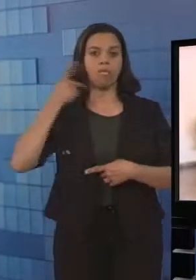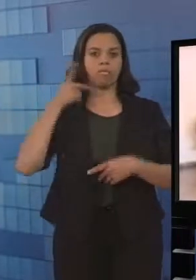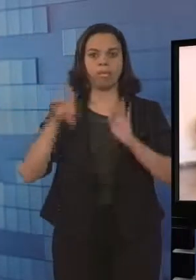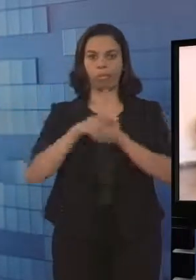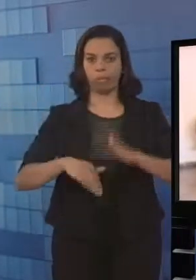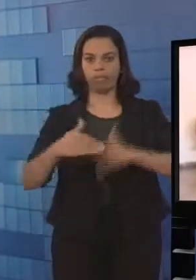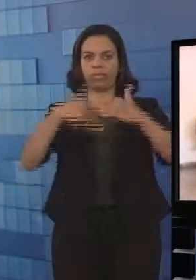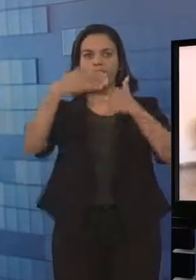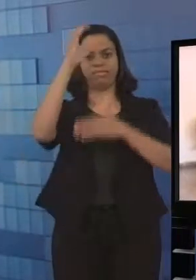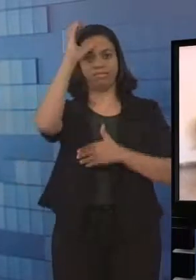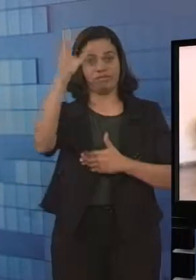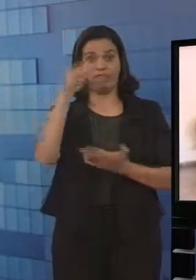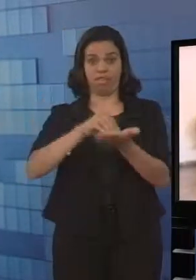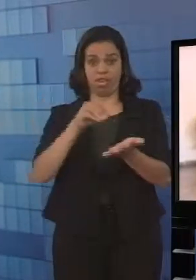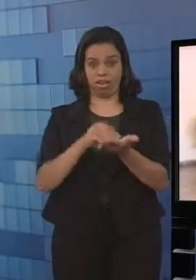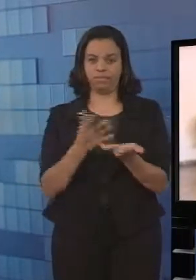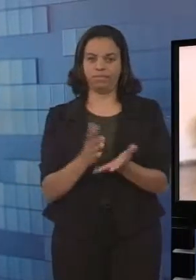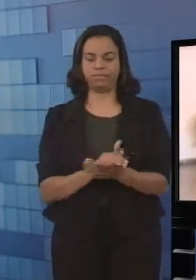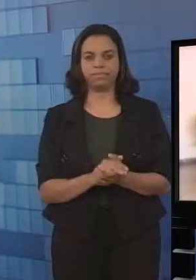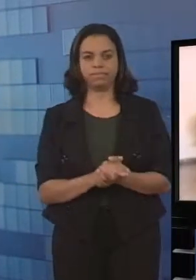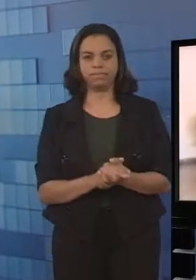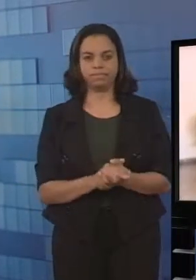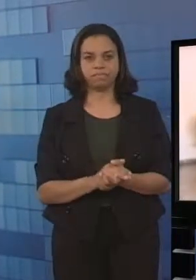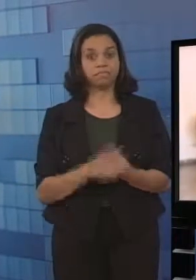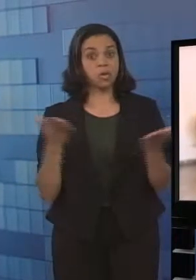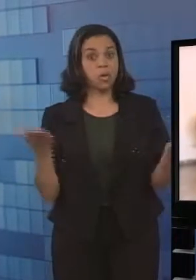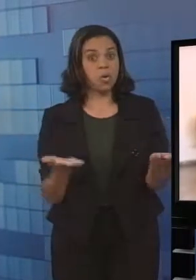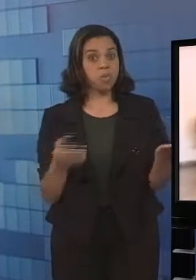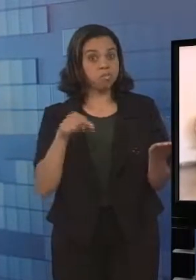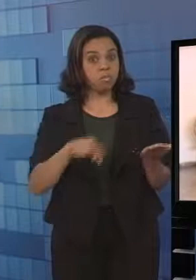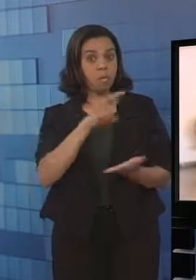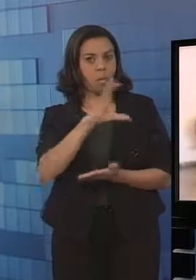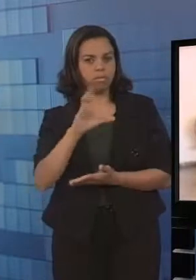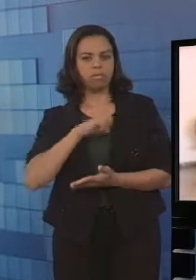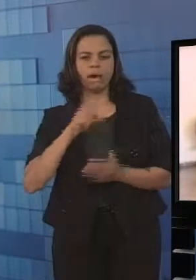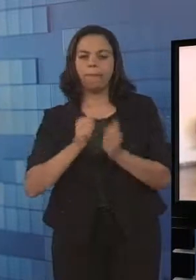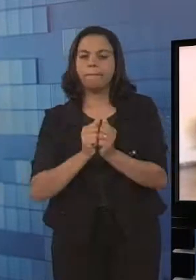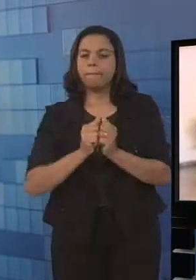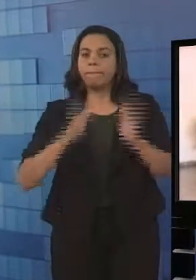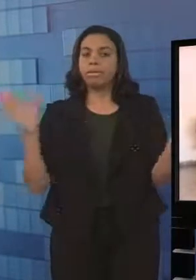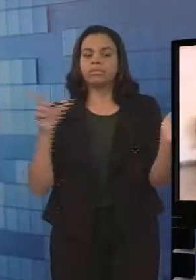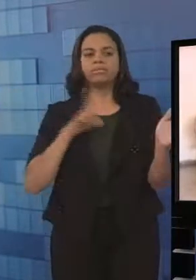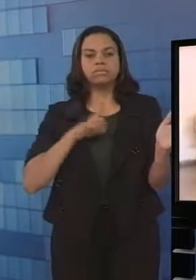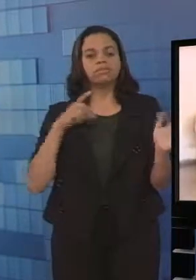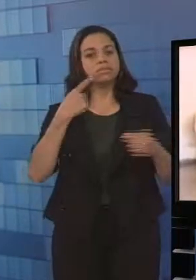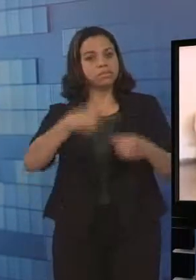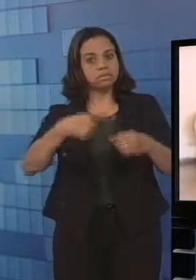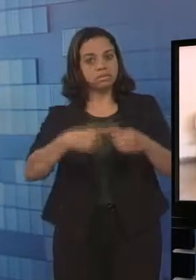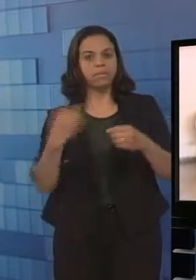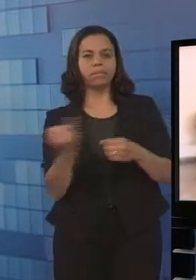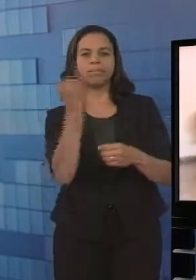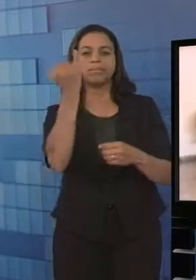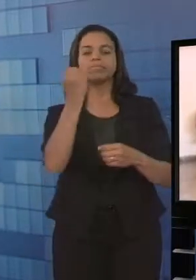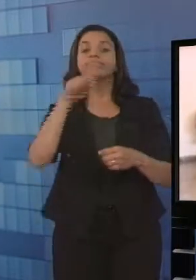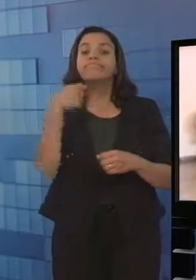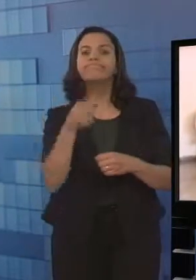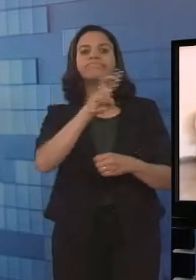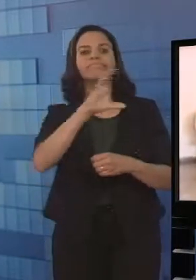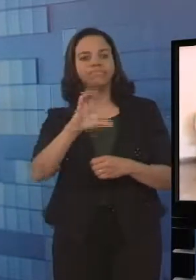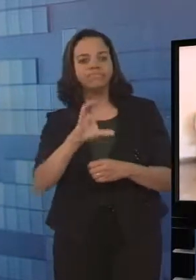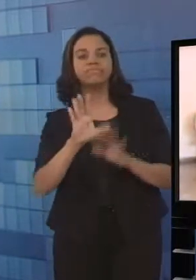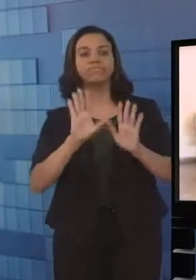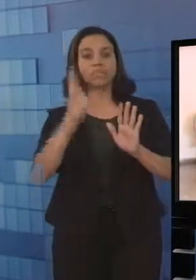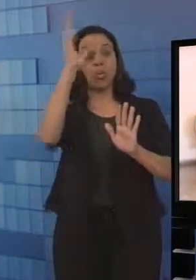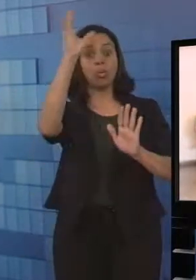Hoje, Conquista é uma cidade muito aberta em relação a esse campo cultural. Mas ainda falta